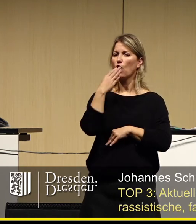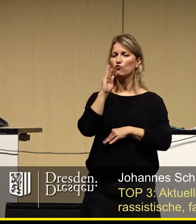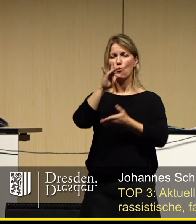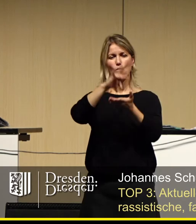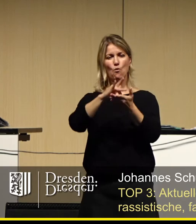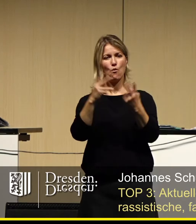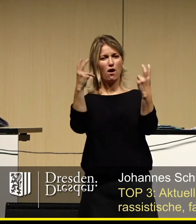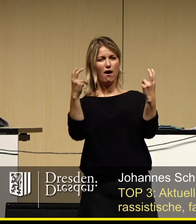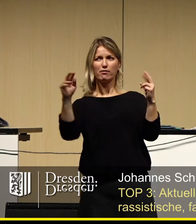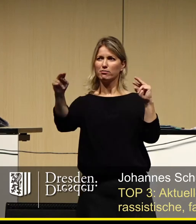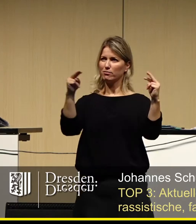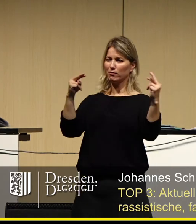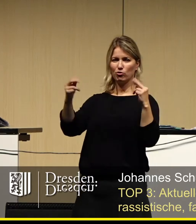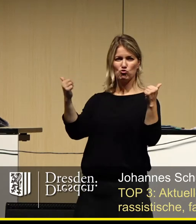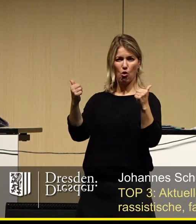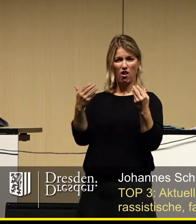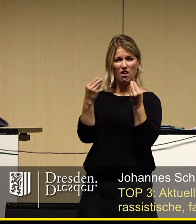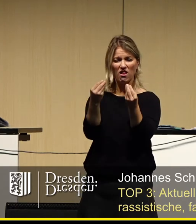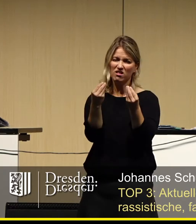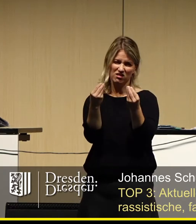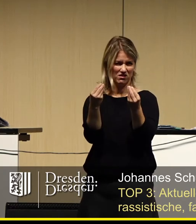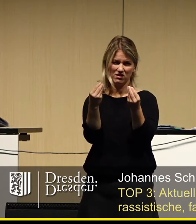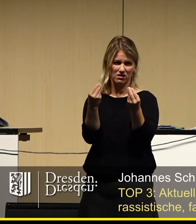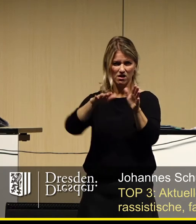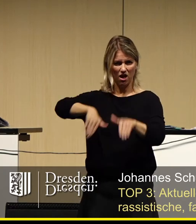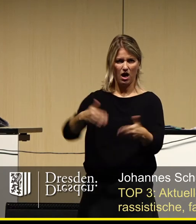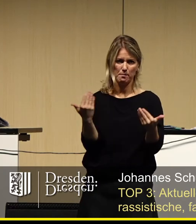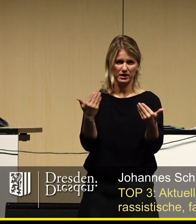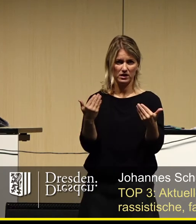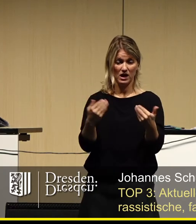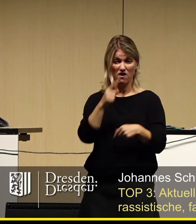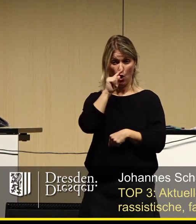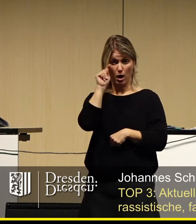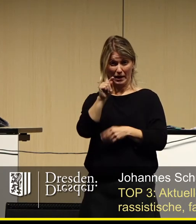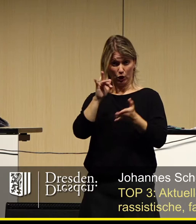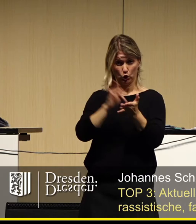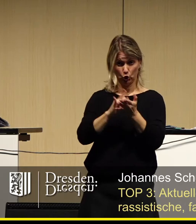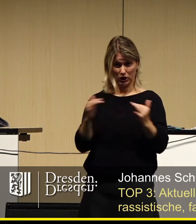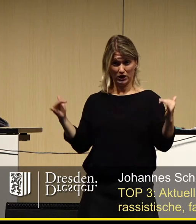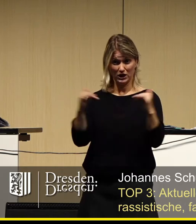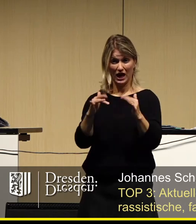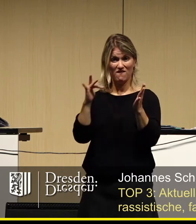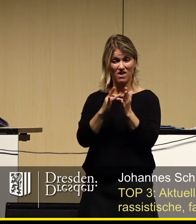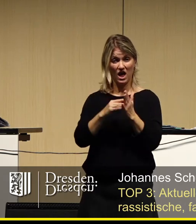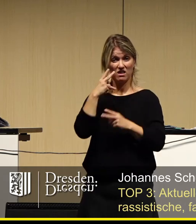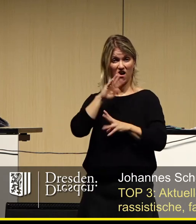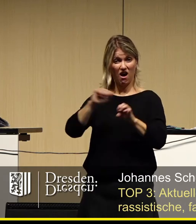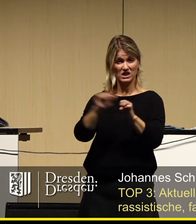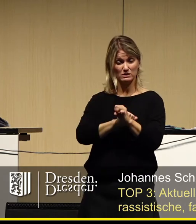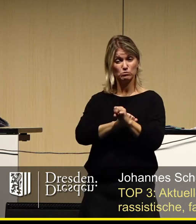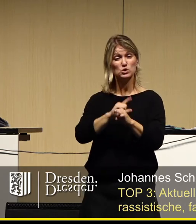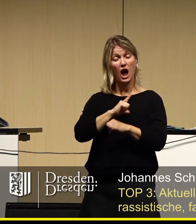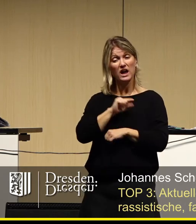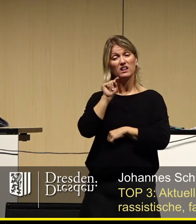ansehnlicher historischer Kulisse zu gewähren. Wenn der Anlass einer Versammlung Rassismus ist, darf der Ermessensspielraum des Versammlungsrechts